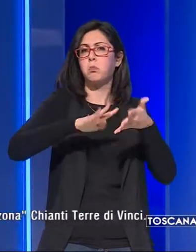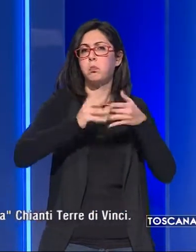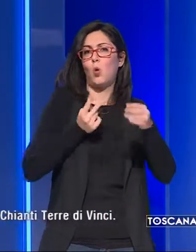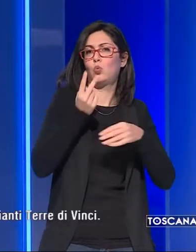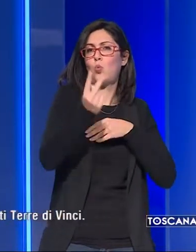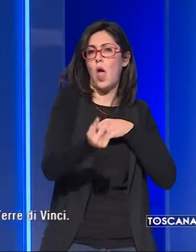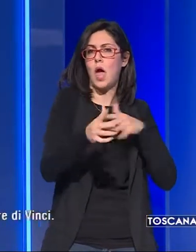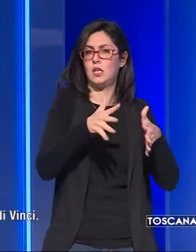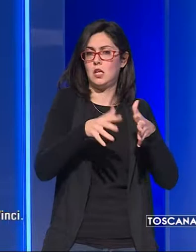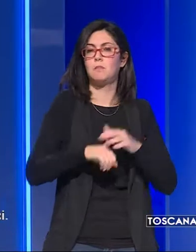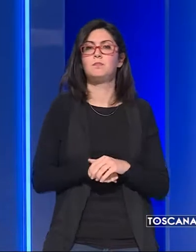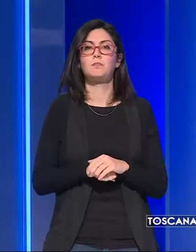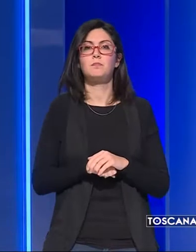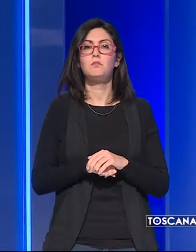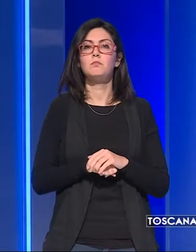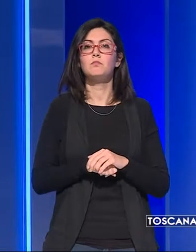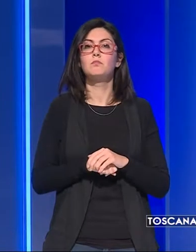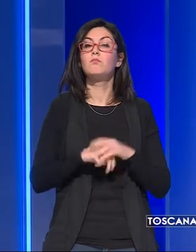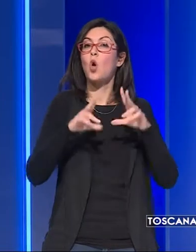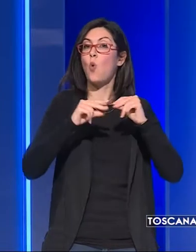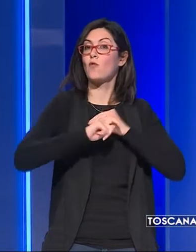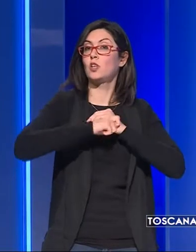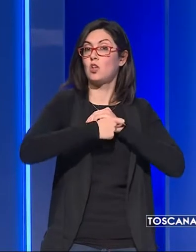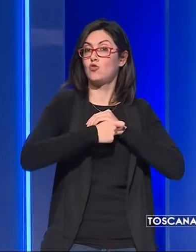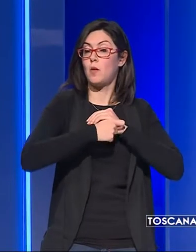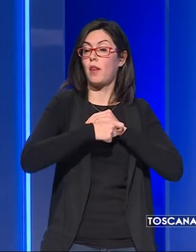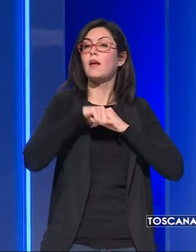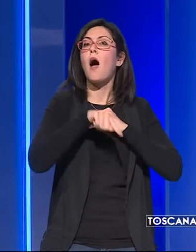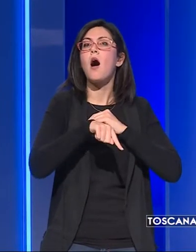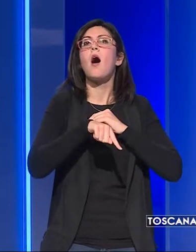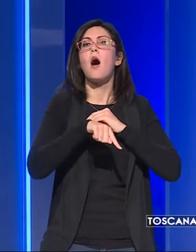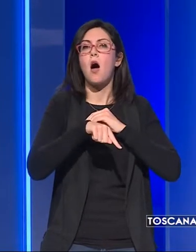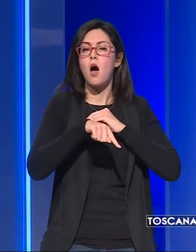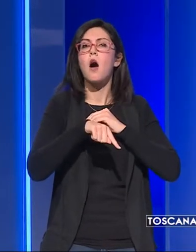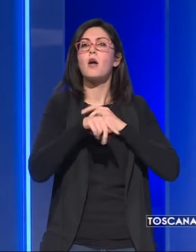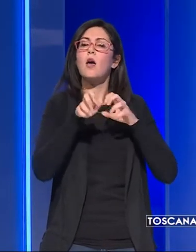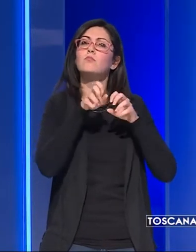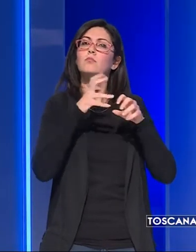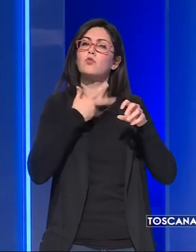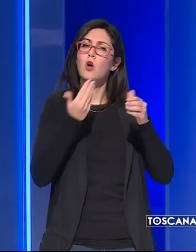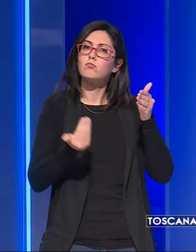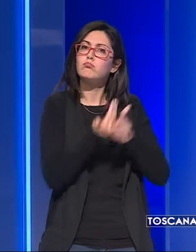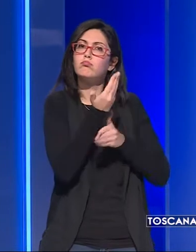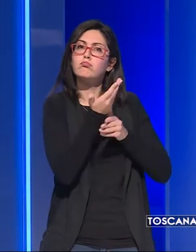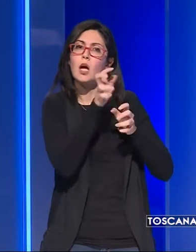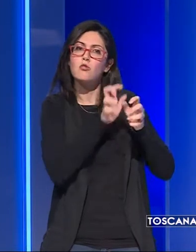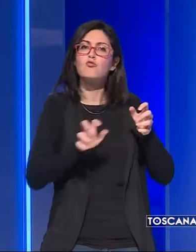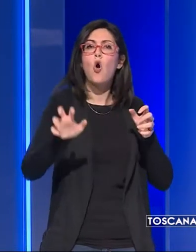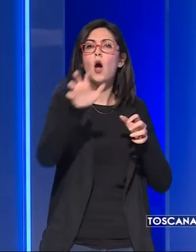due anni. Con il nuovo disciplinare nasce anche la menzione geografica aggiuntiva